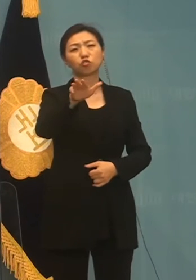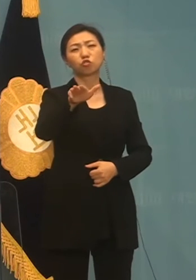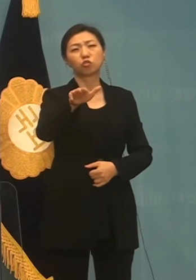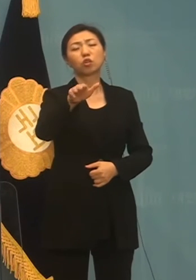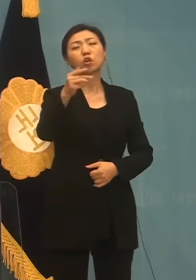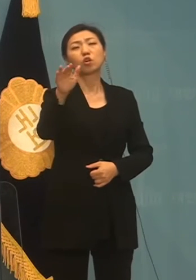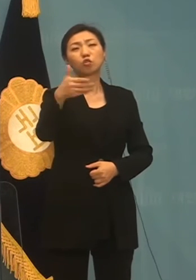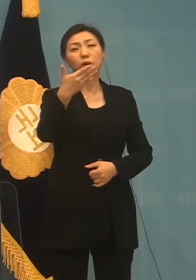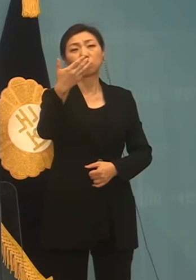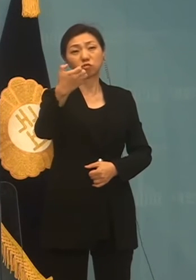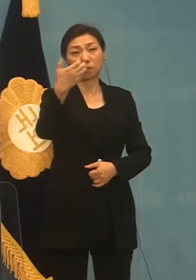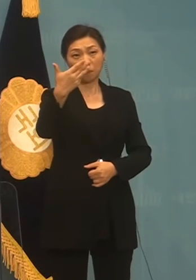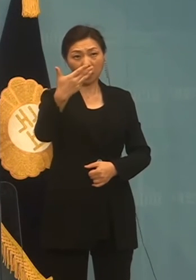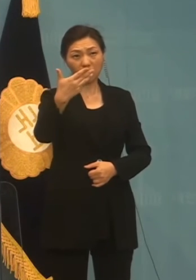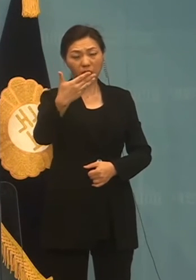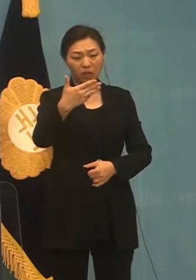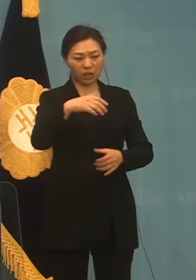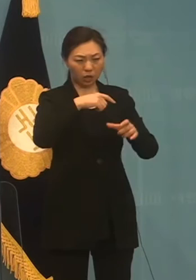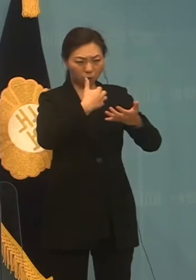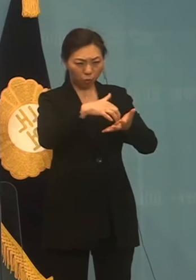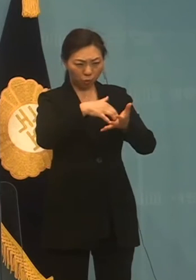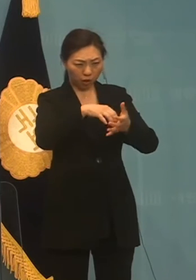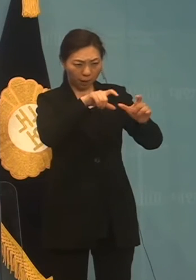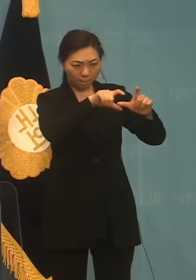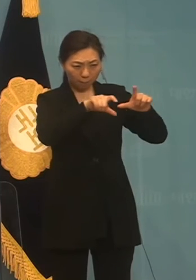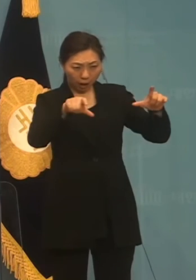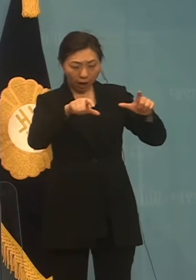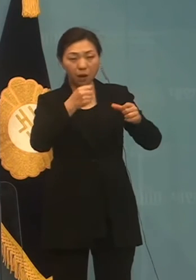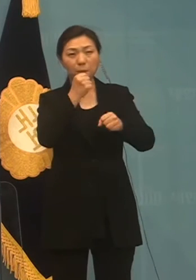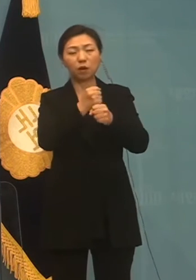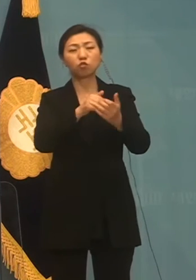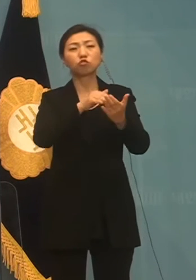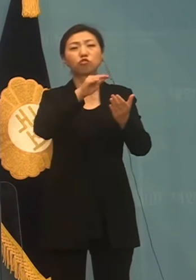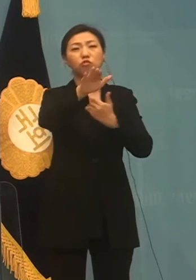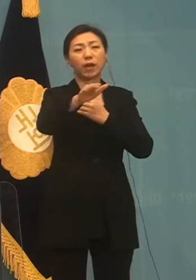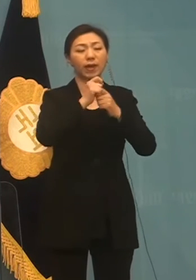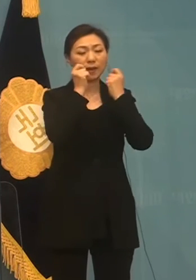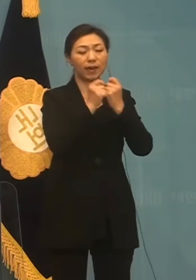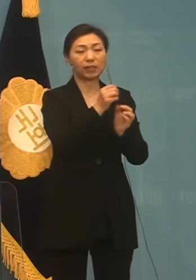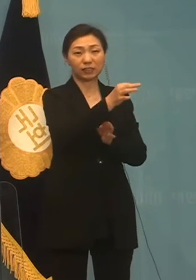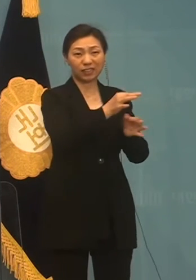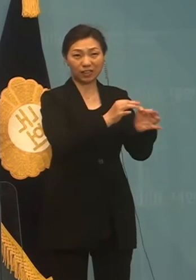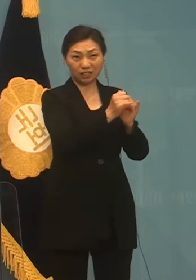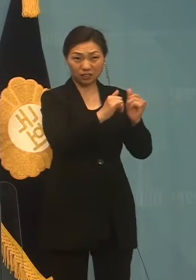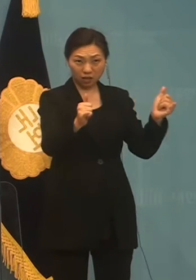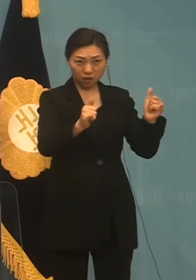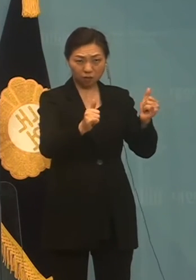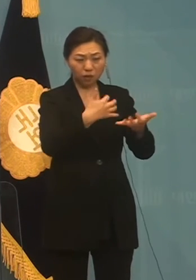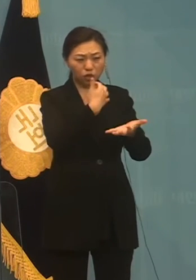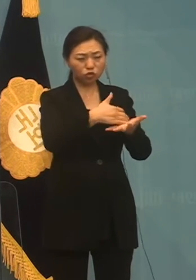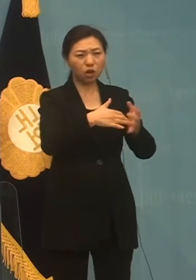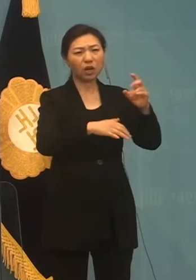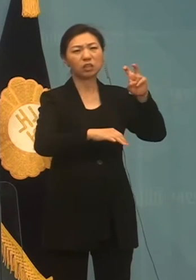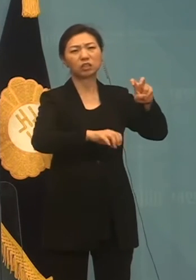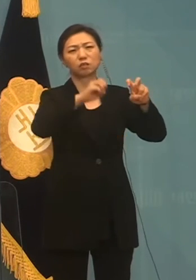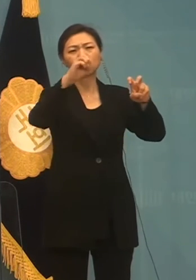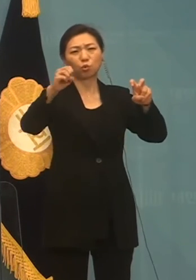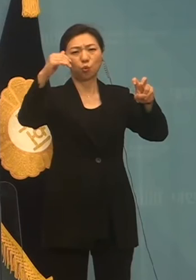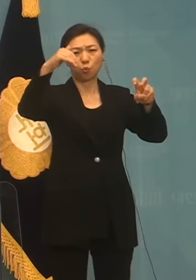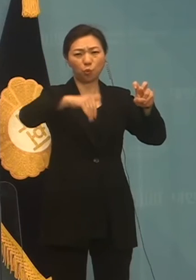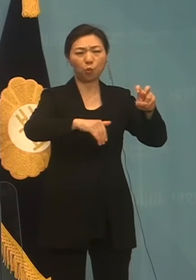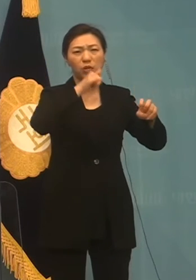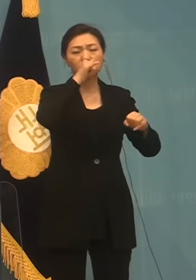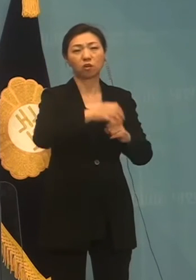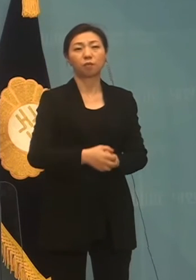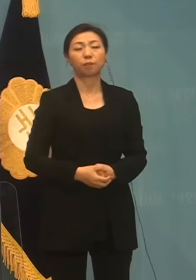작성 후 처음으로 자영업자 비중이 20% 미만으로 떨어졌습니다. 줄어든